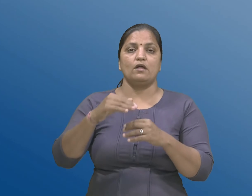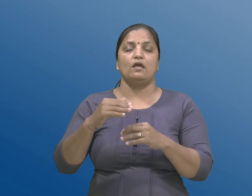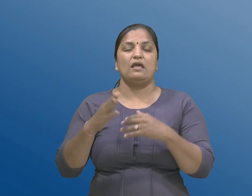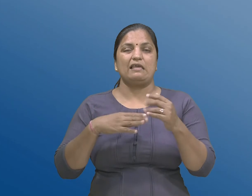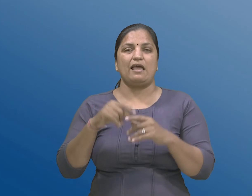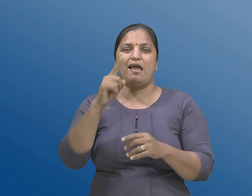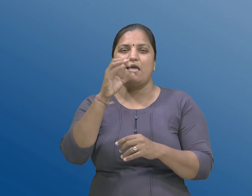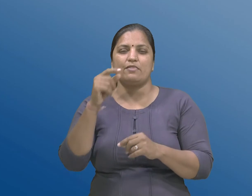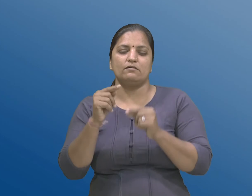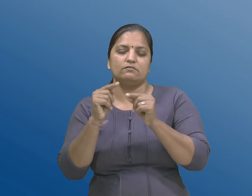छे।